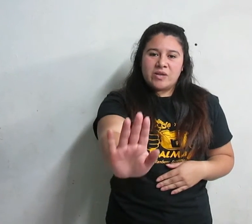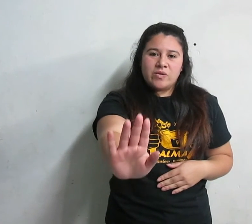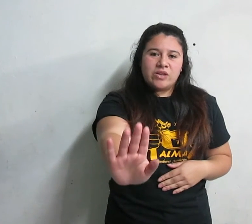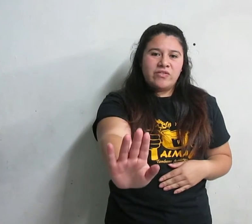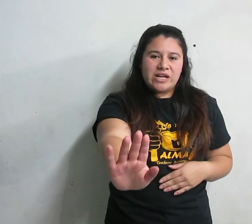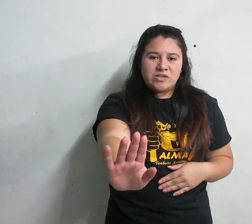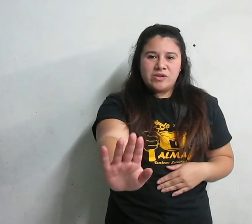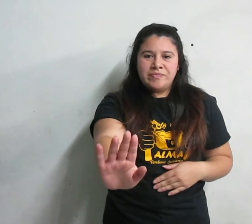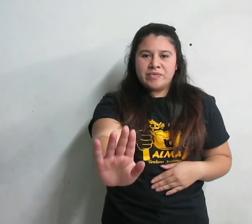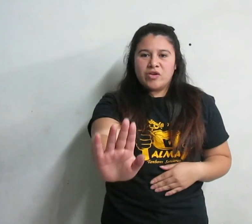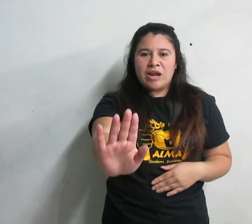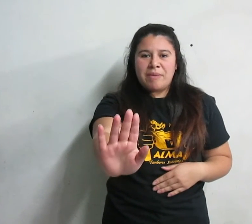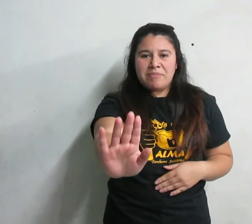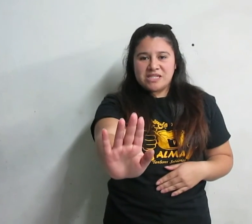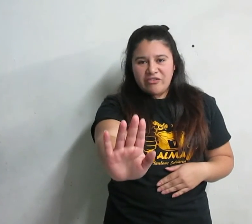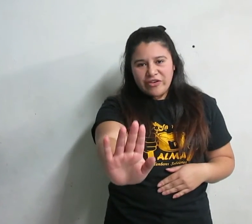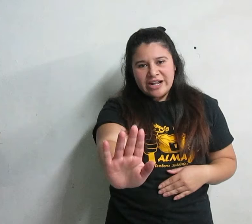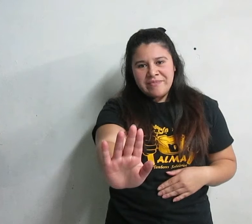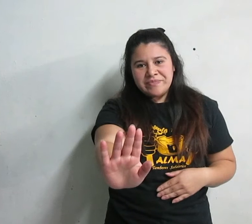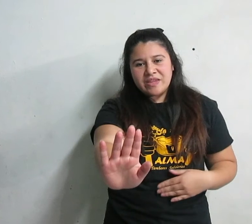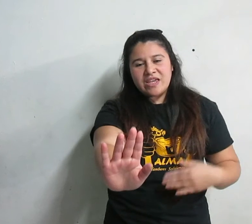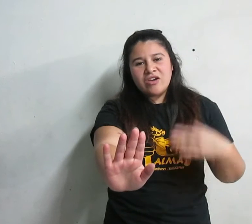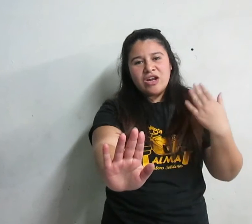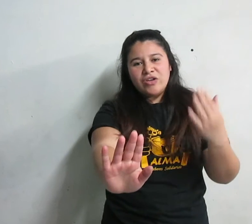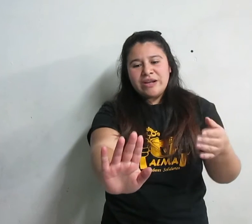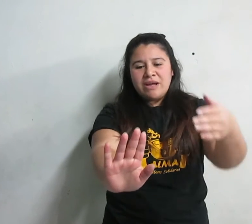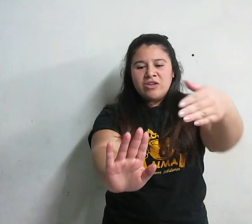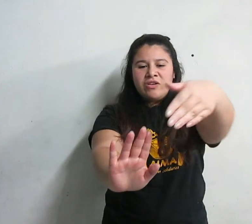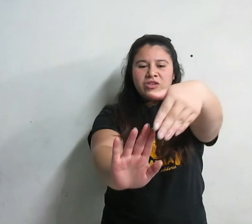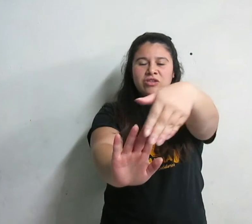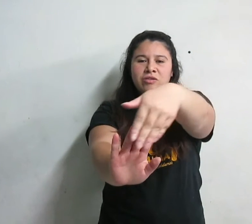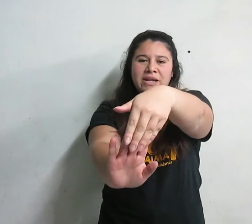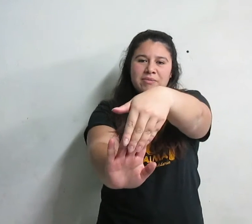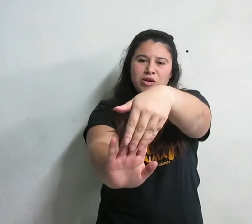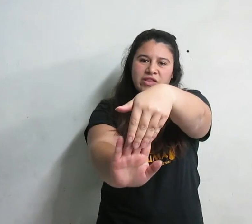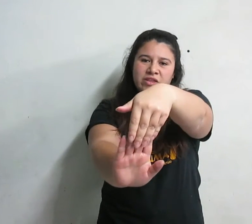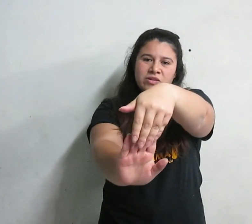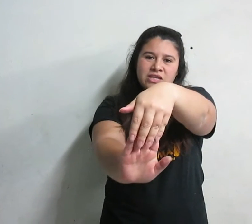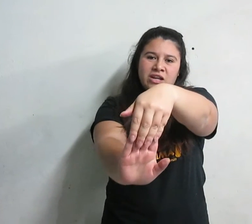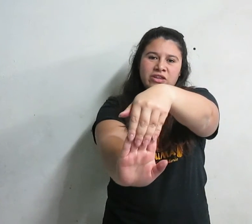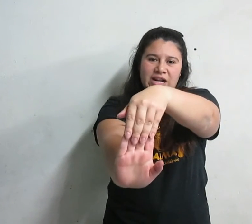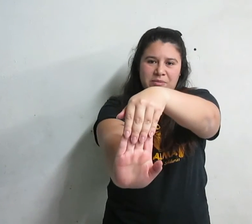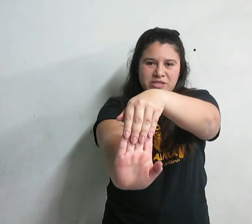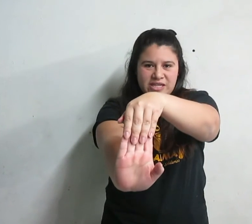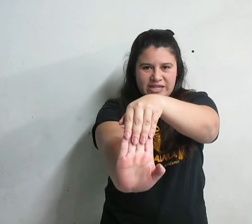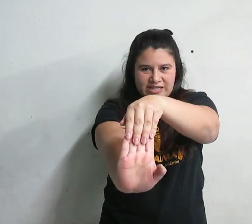nuestro brazo con la palma hacia afuera y con la otra mano tomaremos los dedos y los tiraremos hacia atrás.